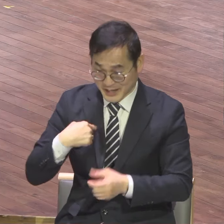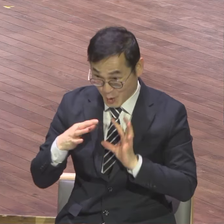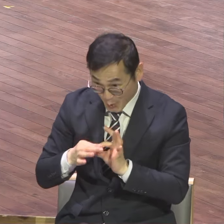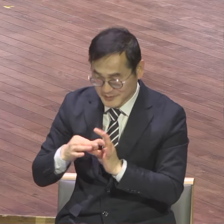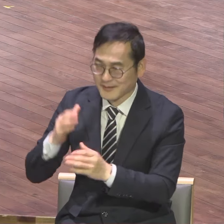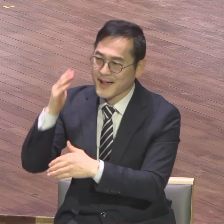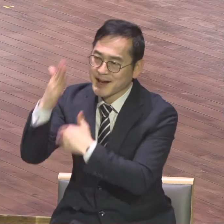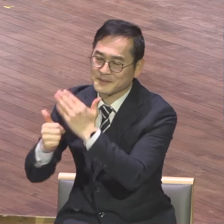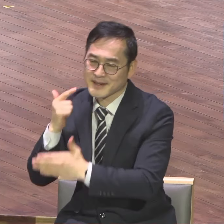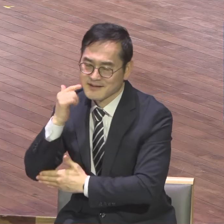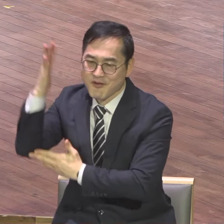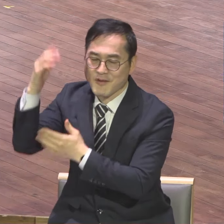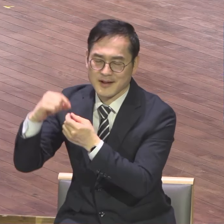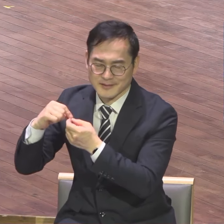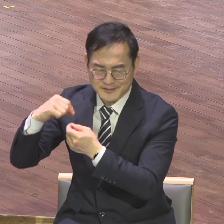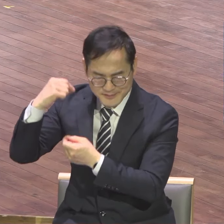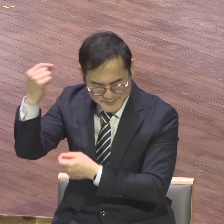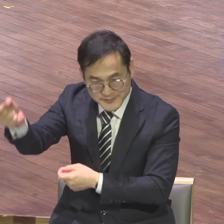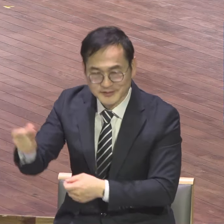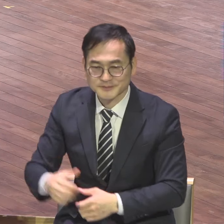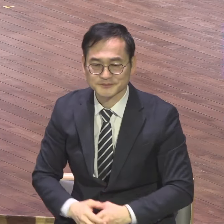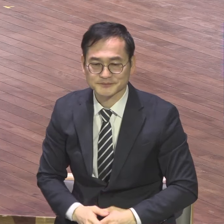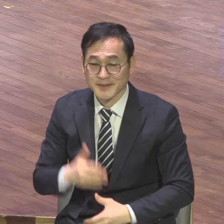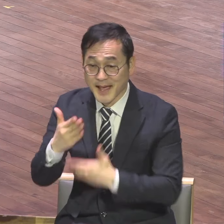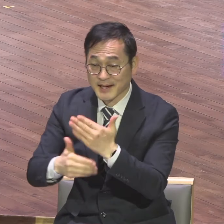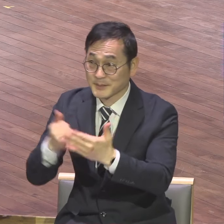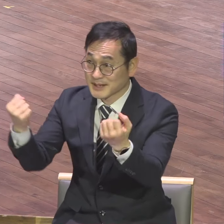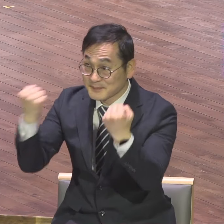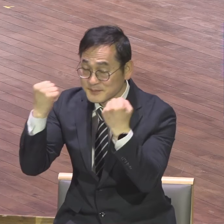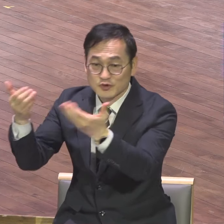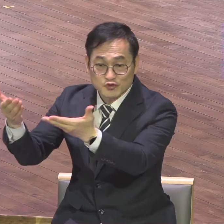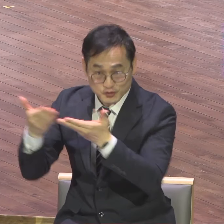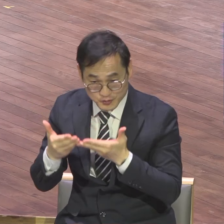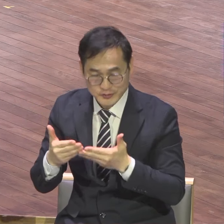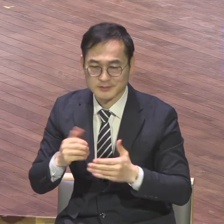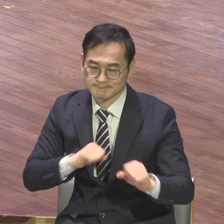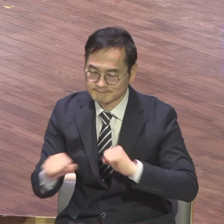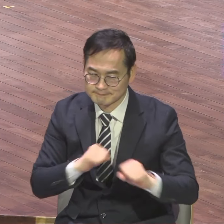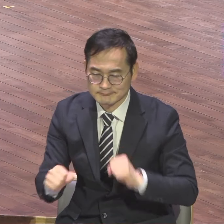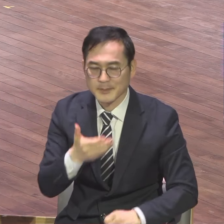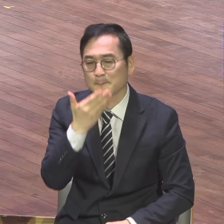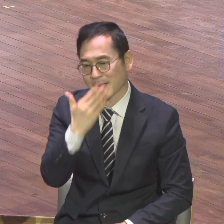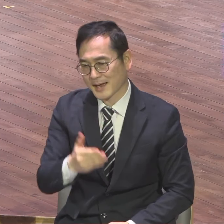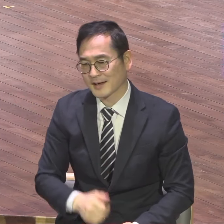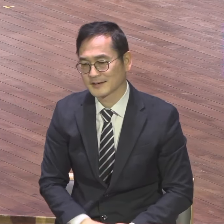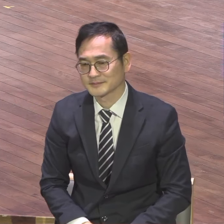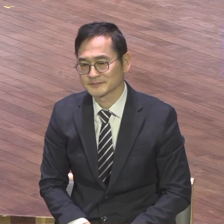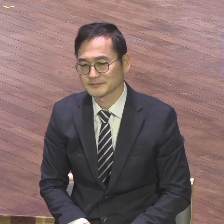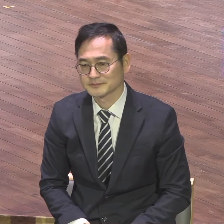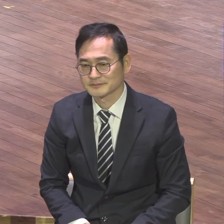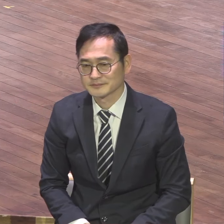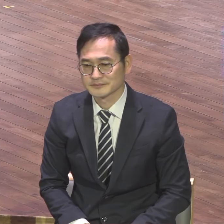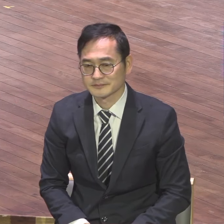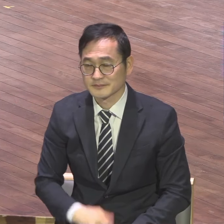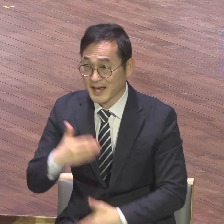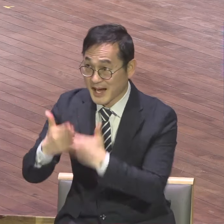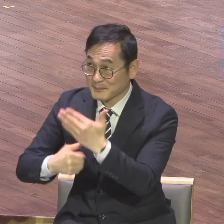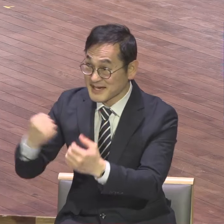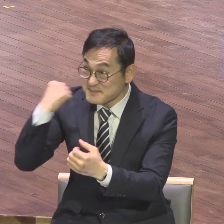하나님이 공급하신 힘으로 우리는 주의를 감당해야 돼요. 하나님이 공급하신 힘으로 하니까 교만할 것도